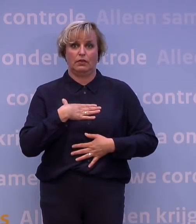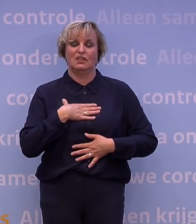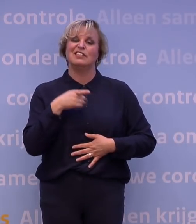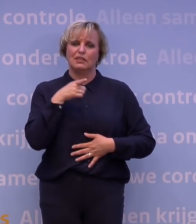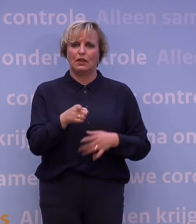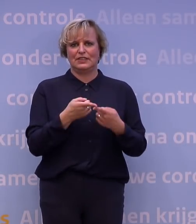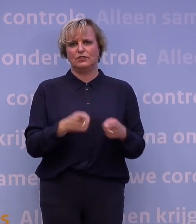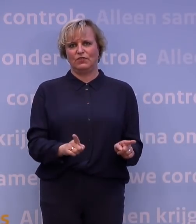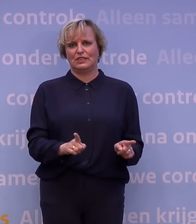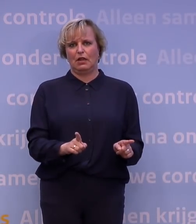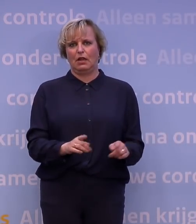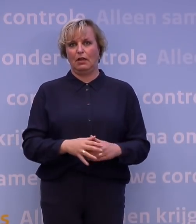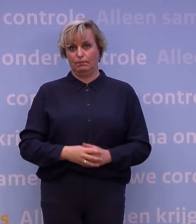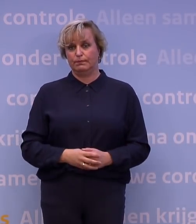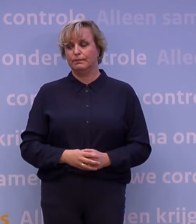verschil gaat maken.